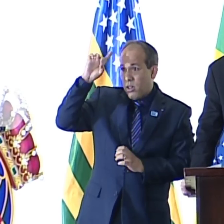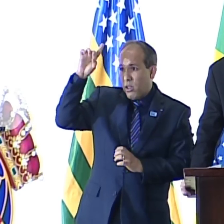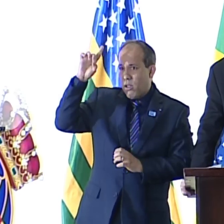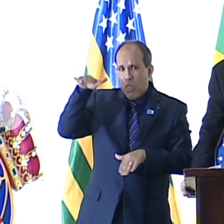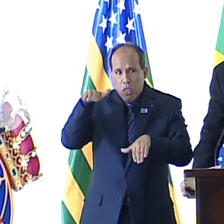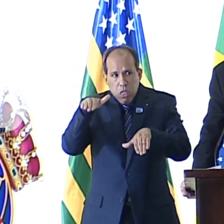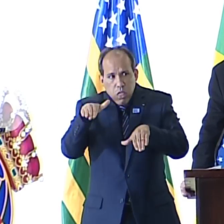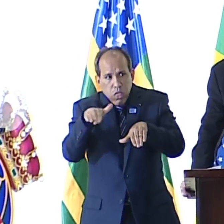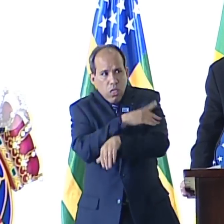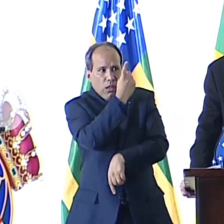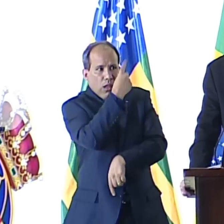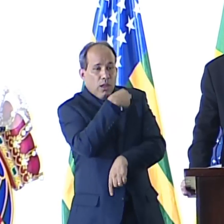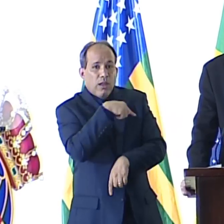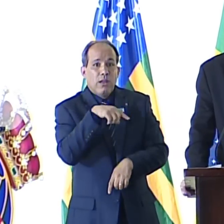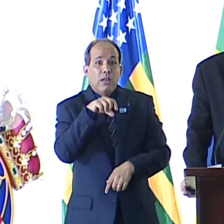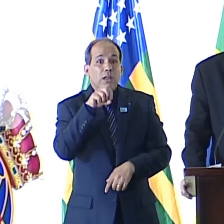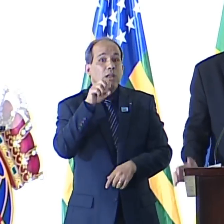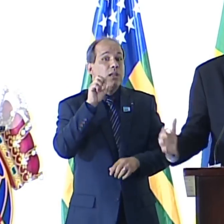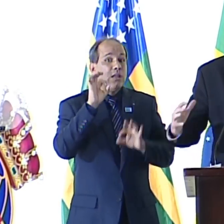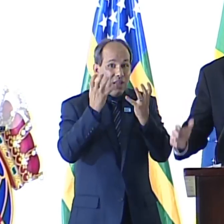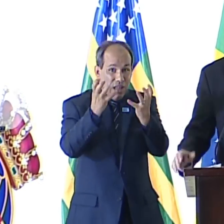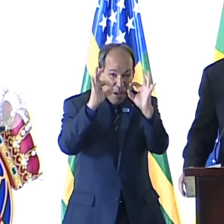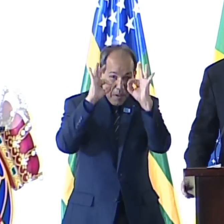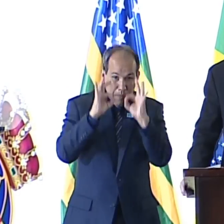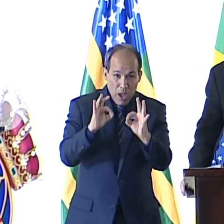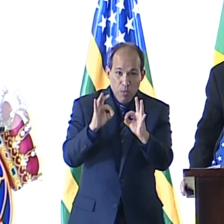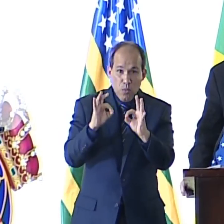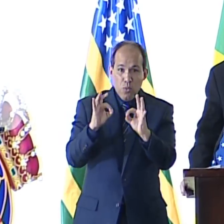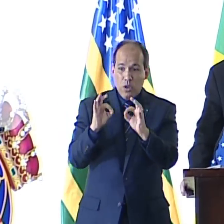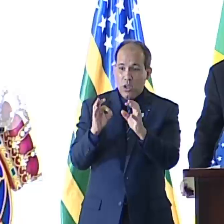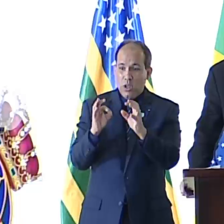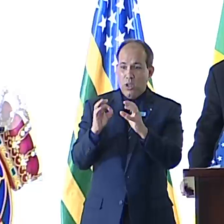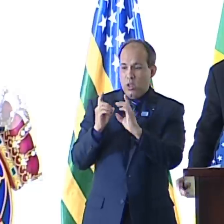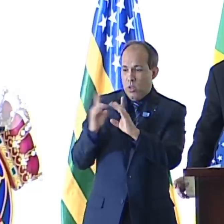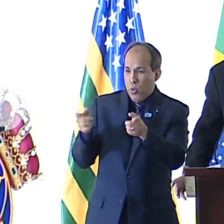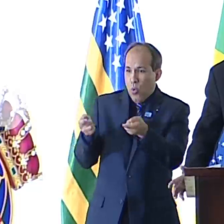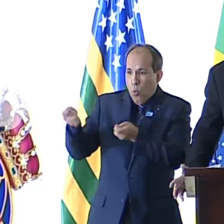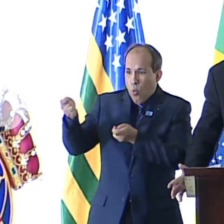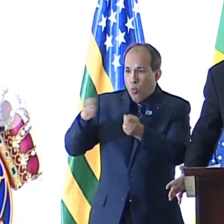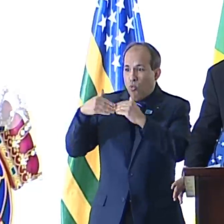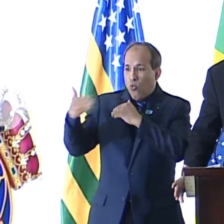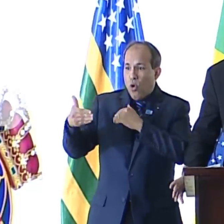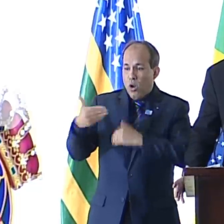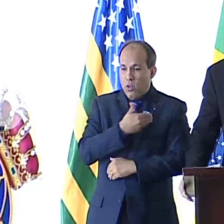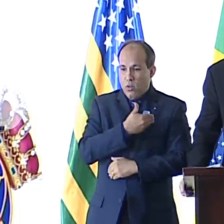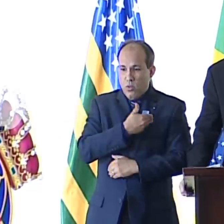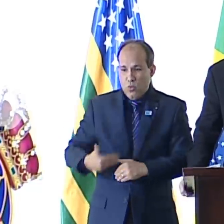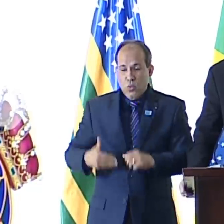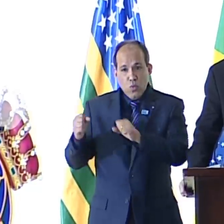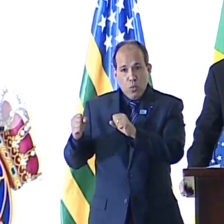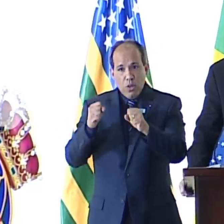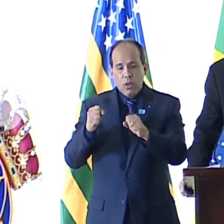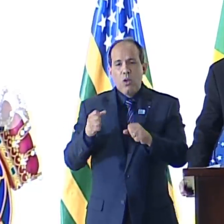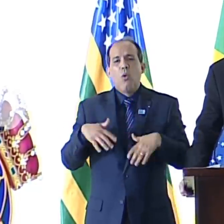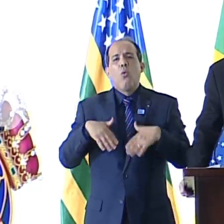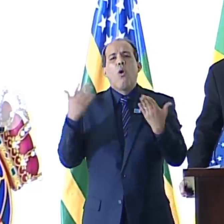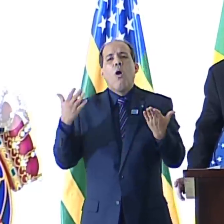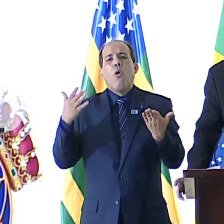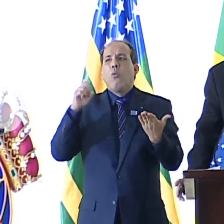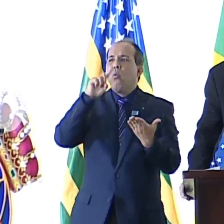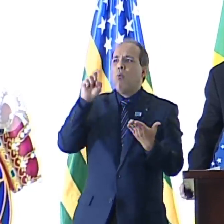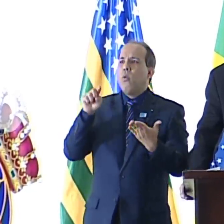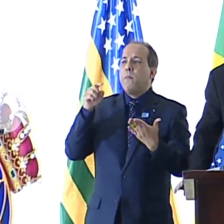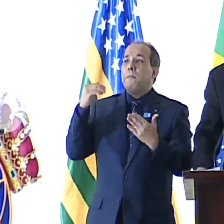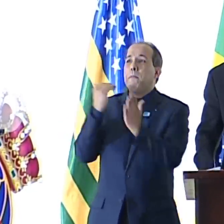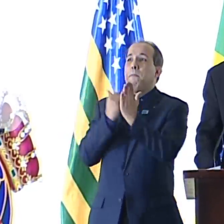Só existe democracia, ou seja, só existe controle externo do poder quando existe um valor maior externo ao poder. Essa